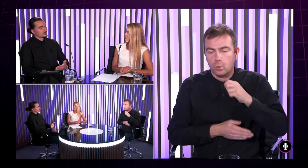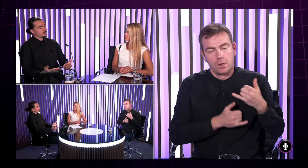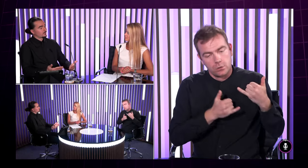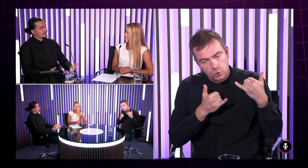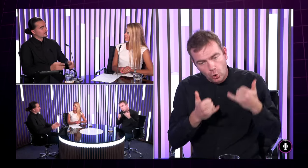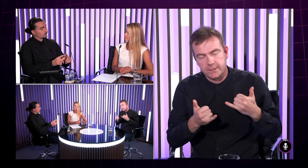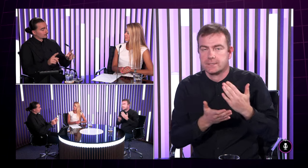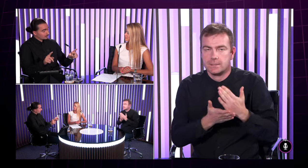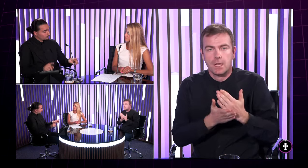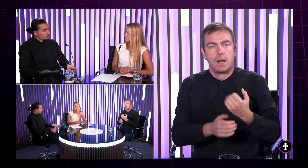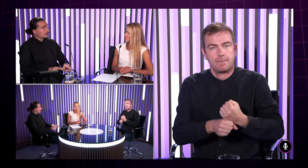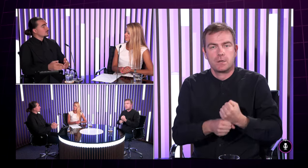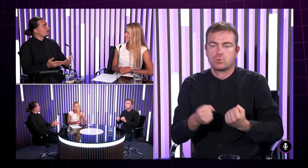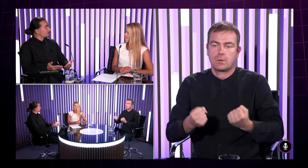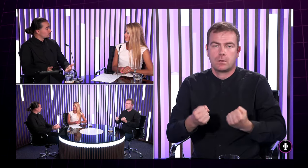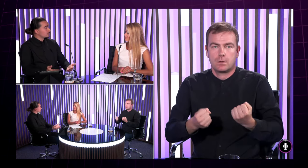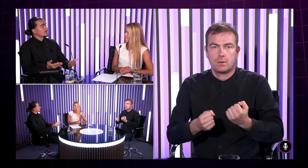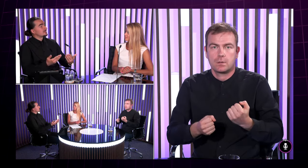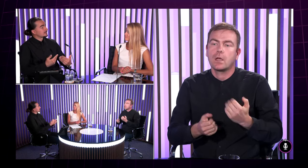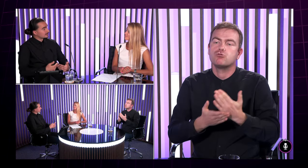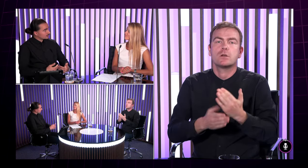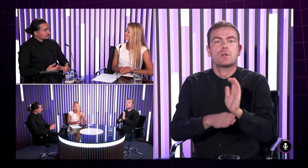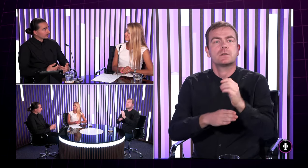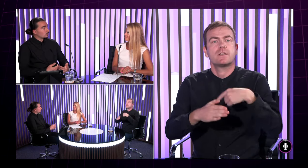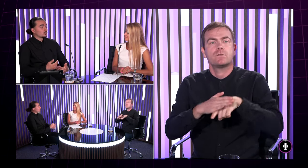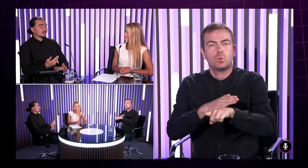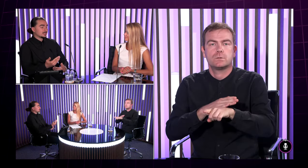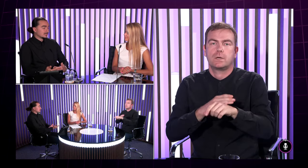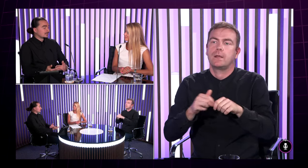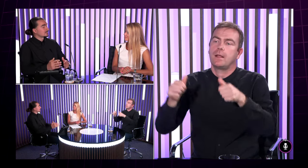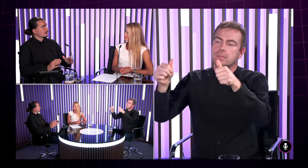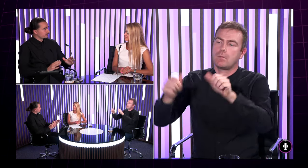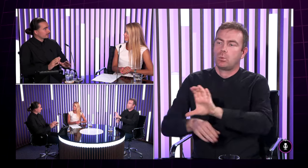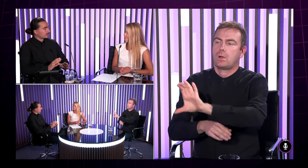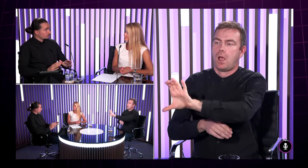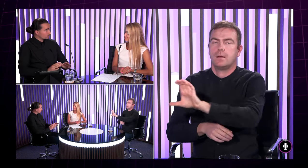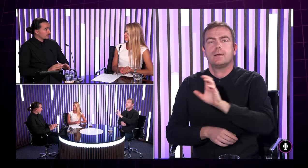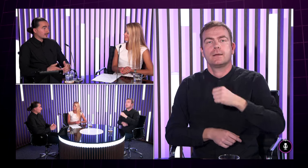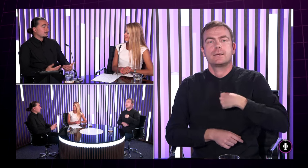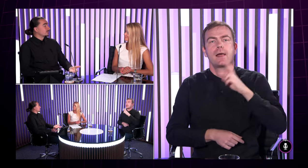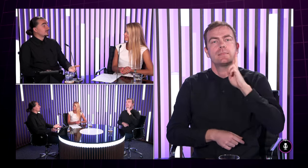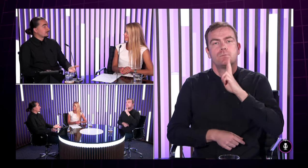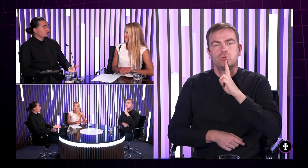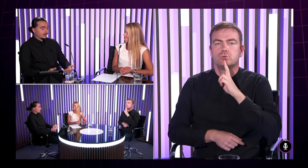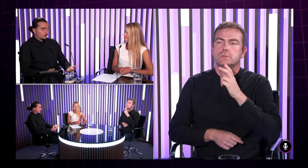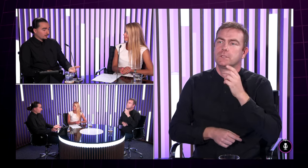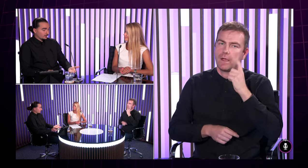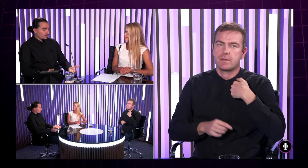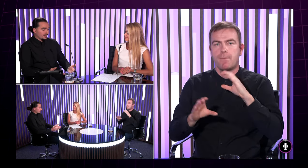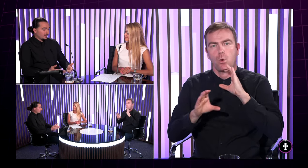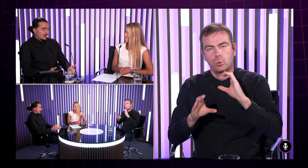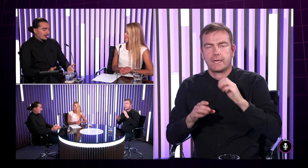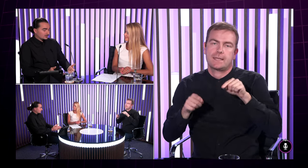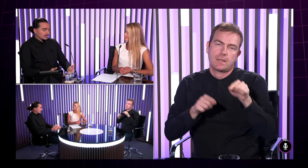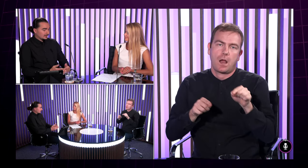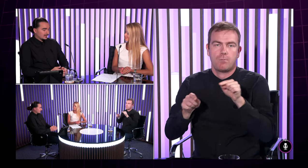prispôsobené toho že keď sa tam človek sádne majú tam tabulku som nepočujúci nebudem sa vami komunikovať keby ste chceli tak sa vieme nejako dorozumieť vedia fungovať je to úplne